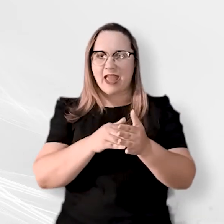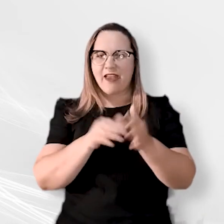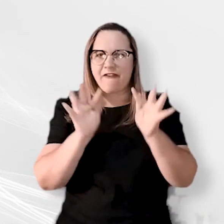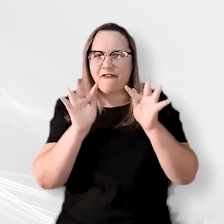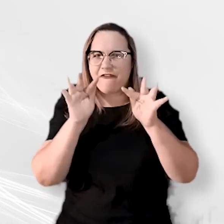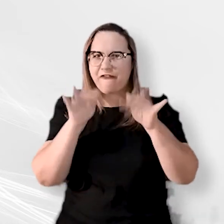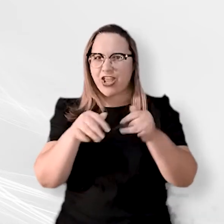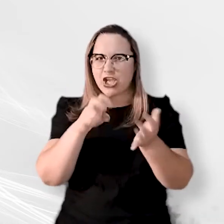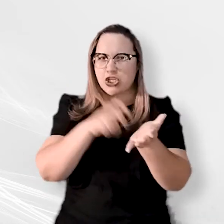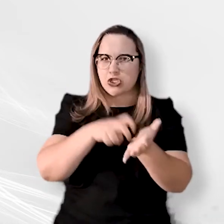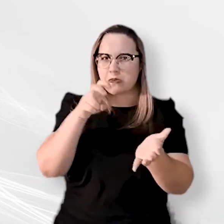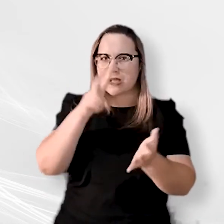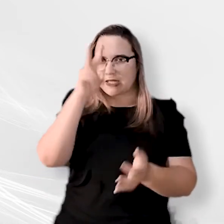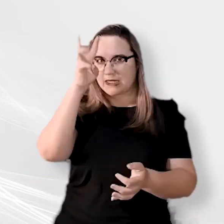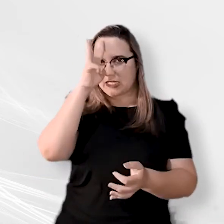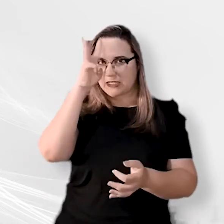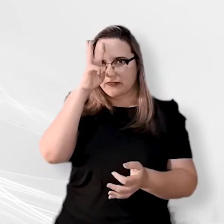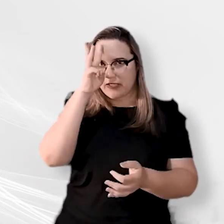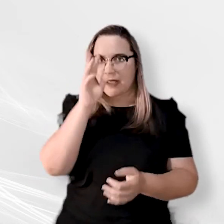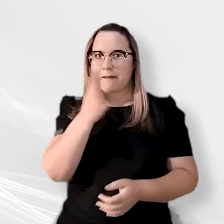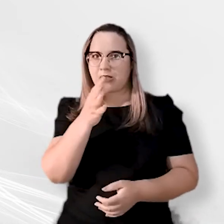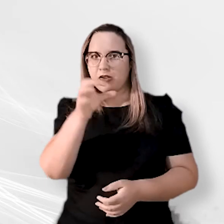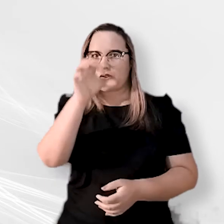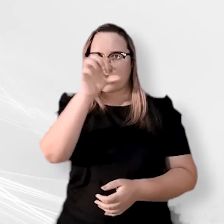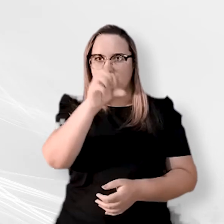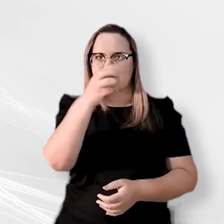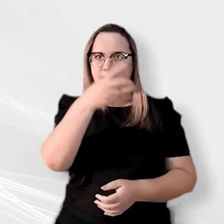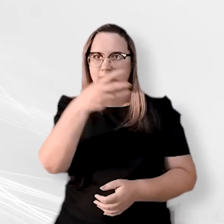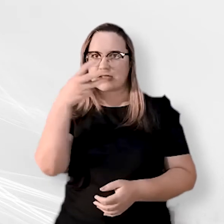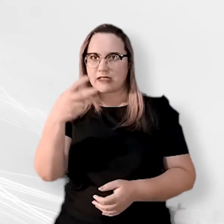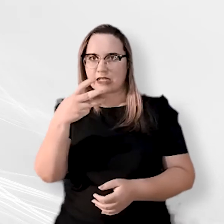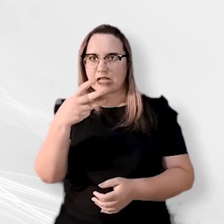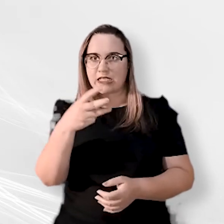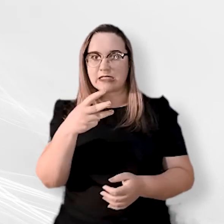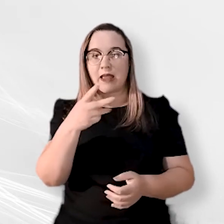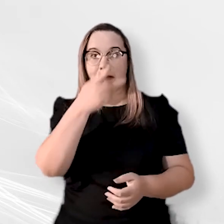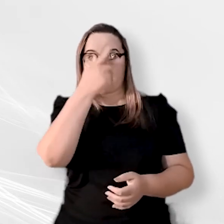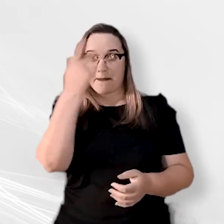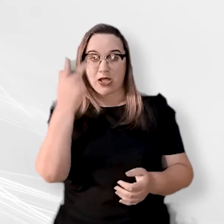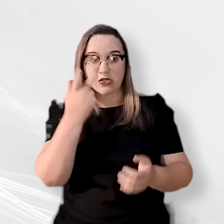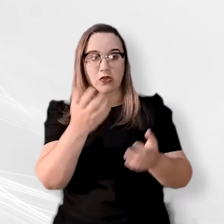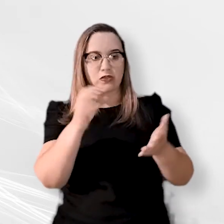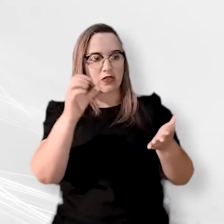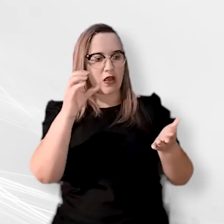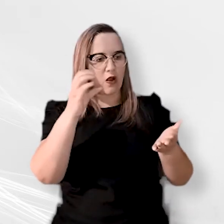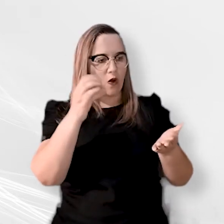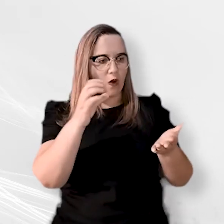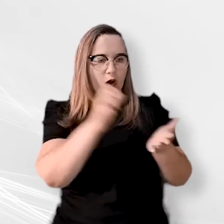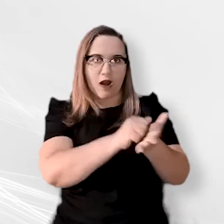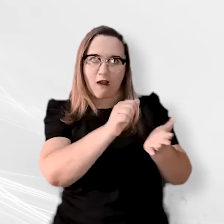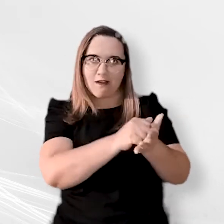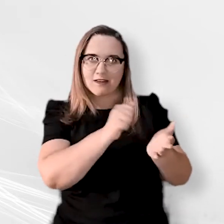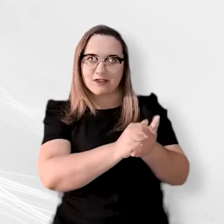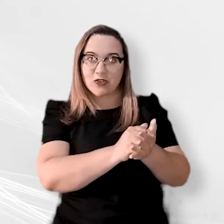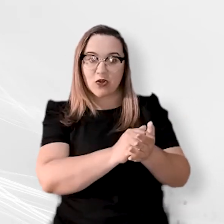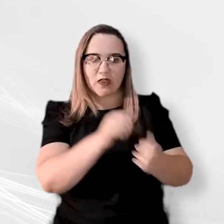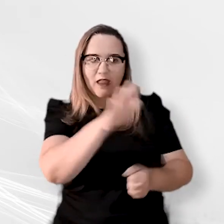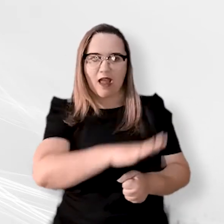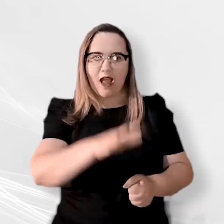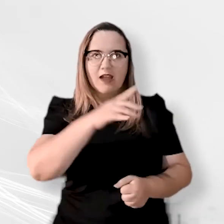13, 933 candidatos realizaram inscrições para o concurso de estagiários na área de Direito oferecido